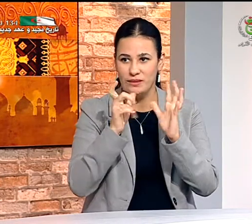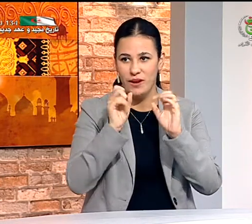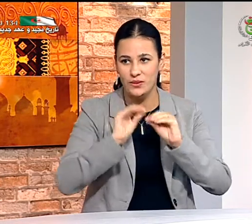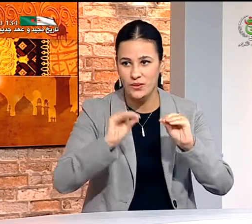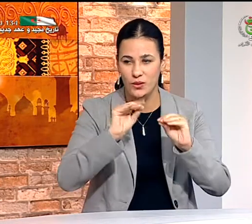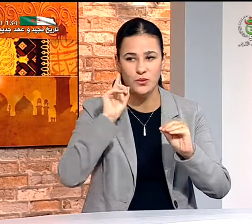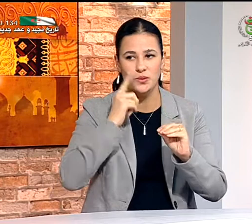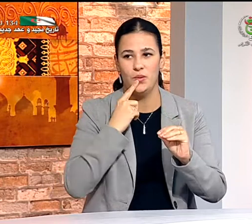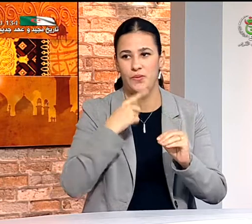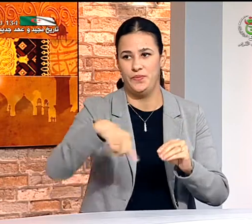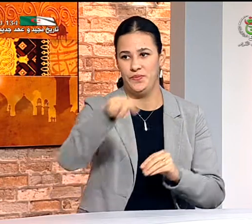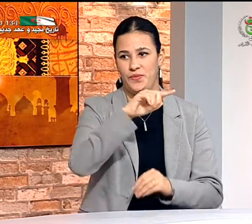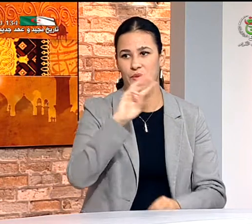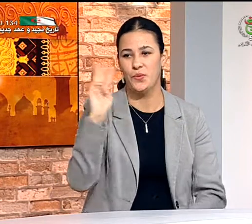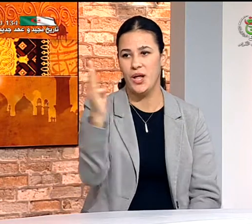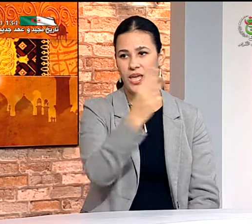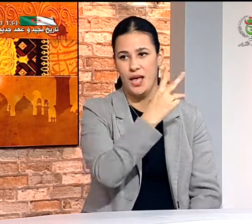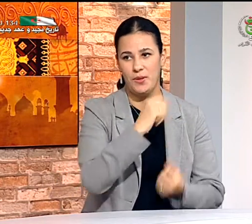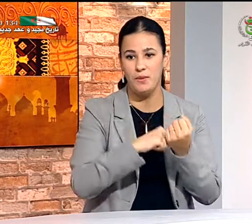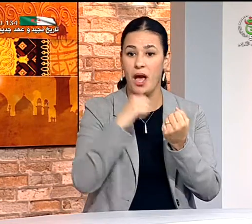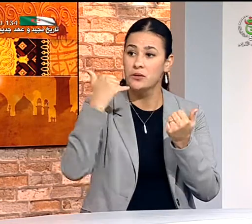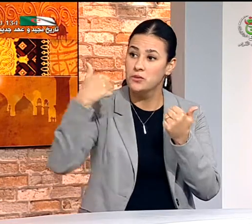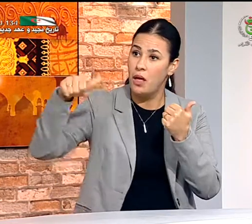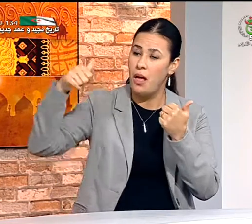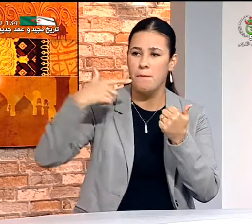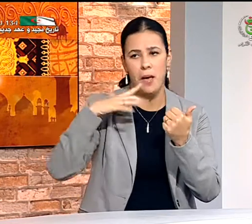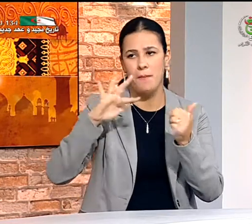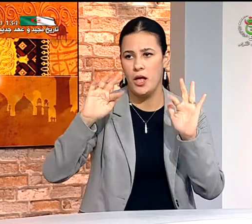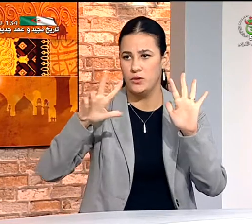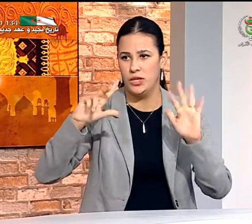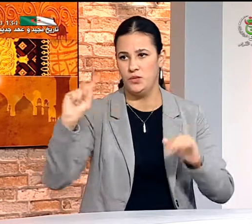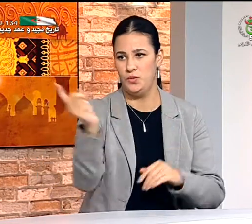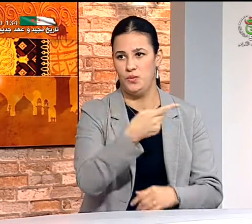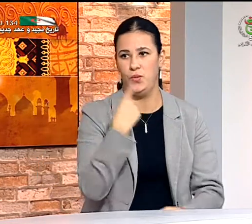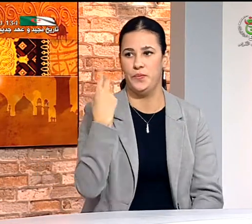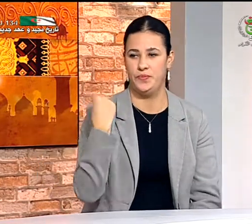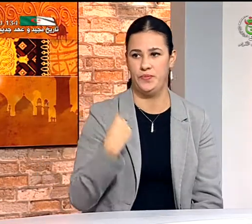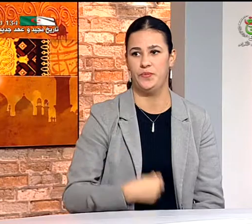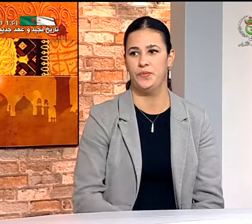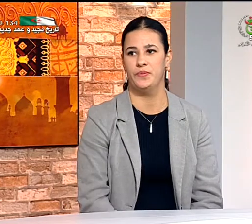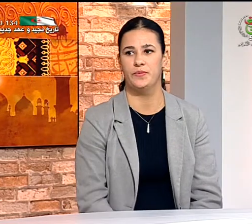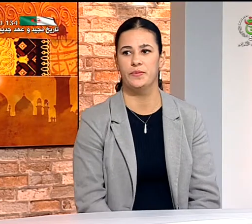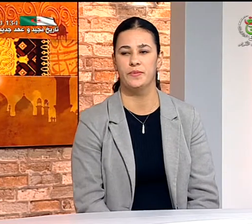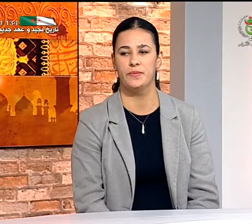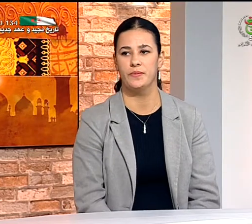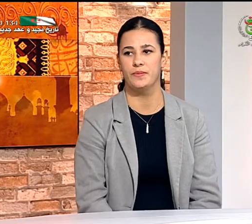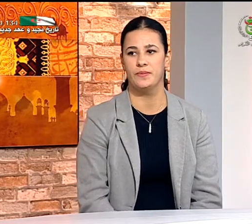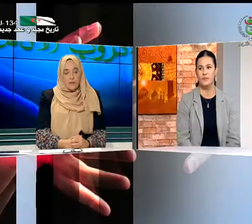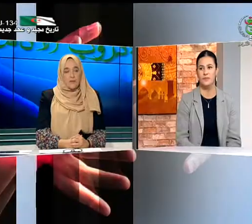نقصة علينا أن نقوم بتعليم الأساتدة لغة الإشارية كي تعمى المعلومة ولتكون نفس